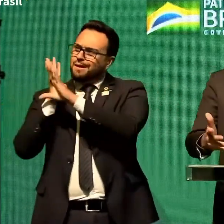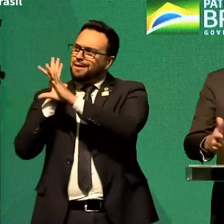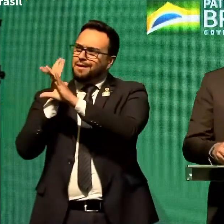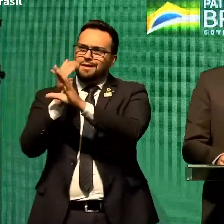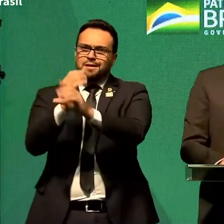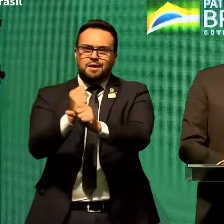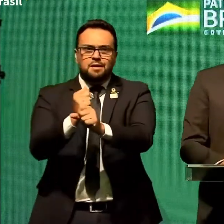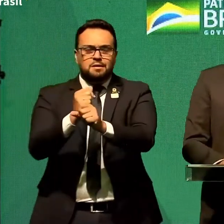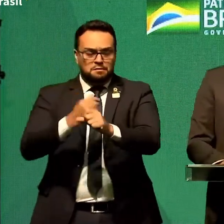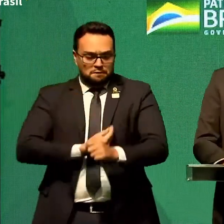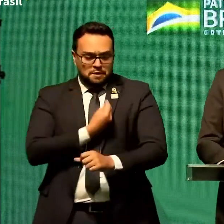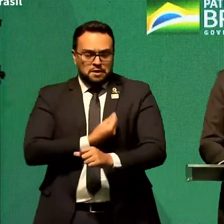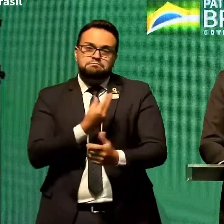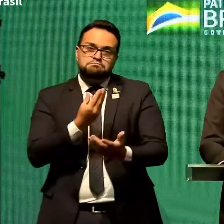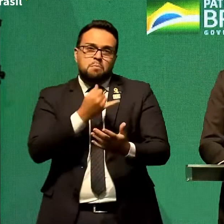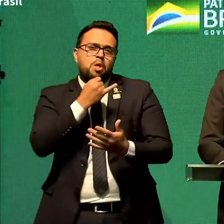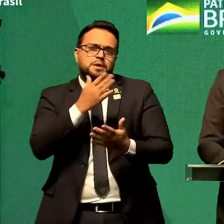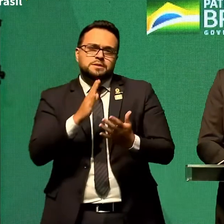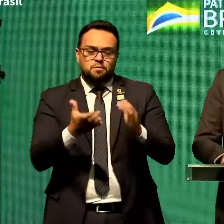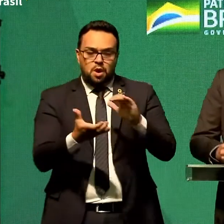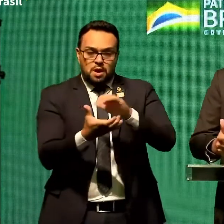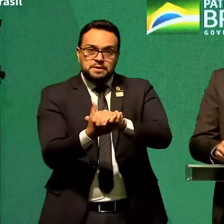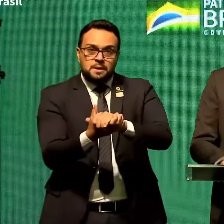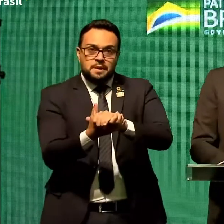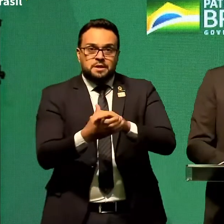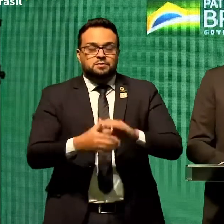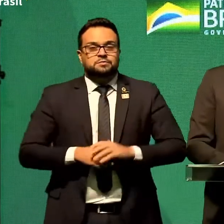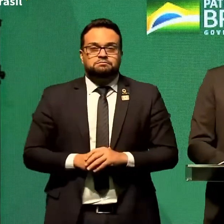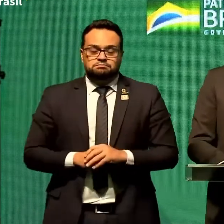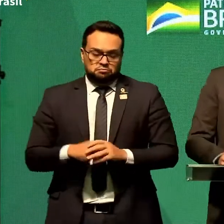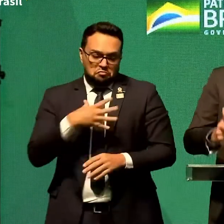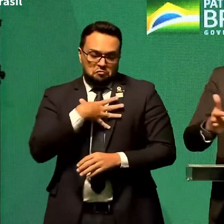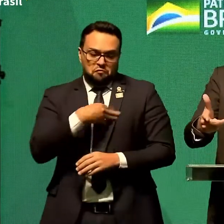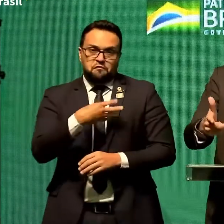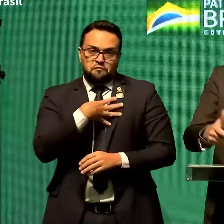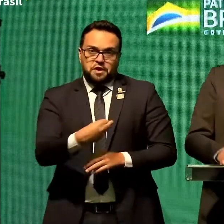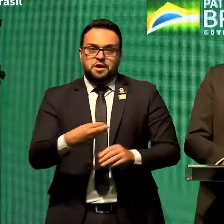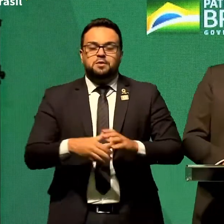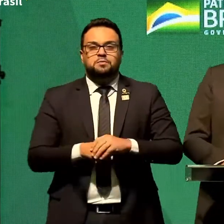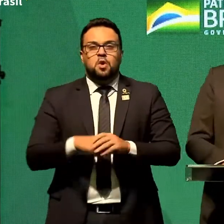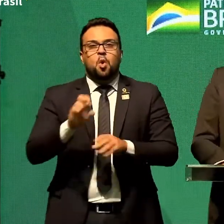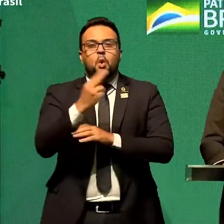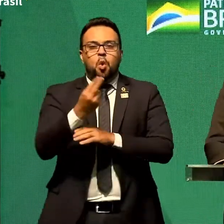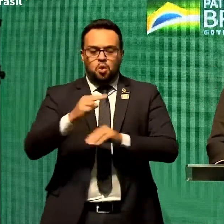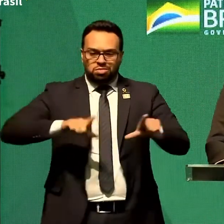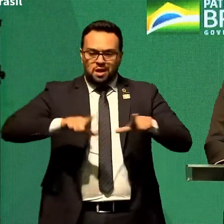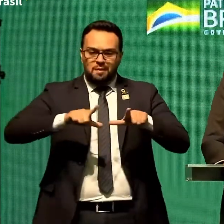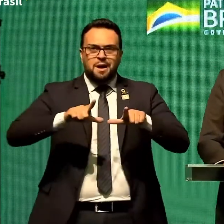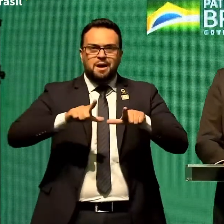Um casamento, um filho, um pedido de demissão.